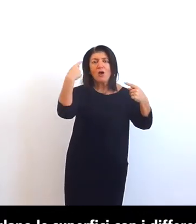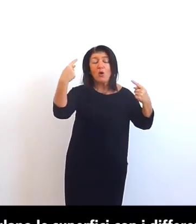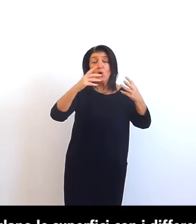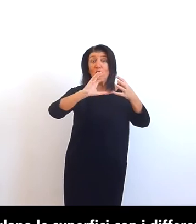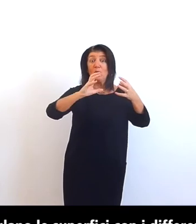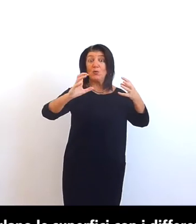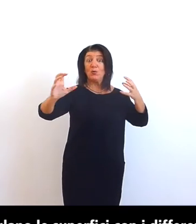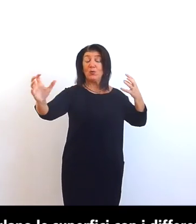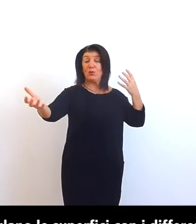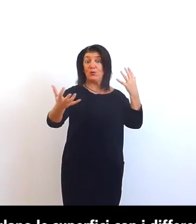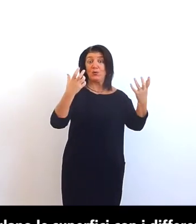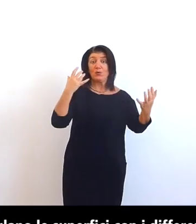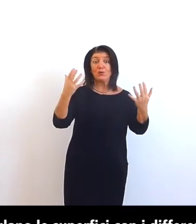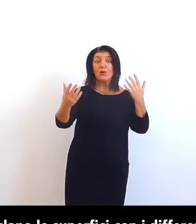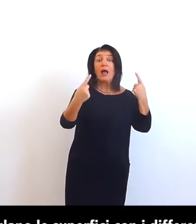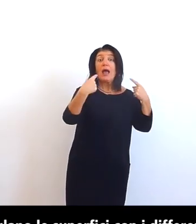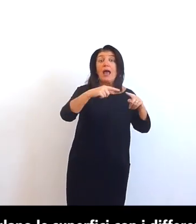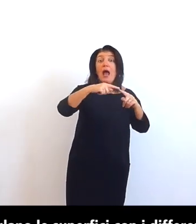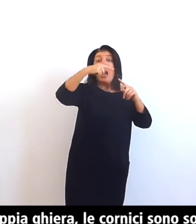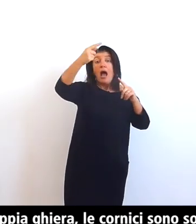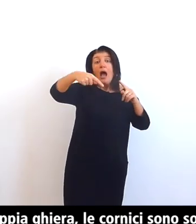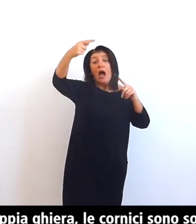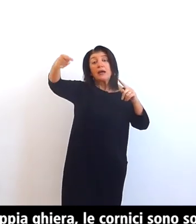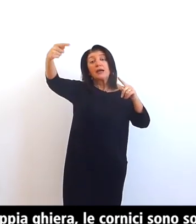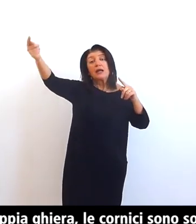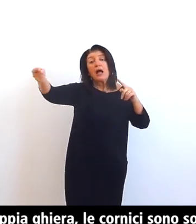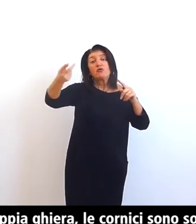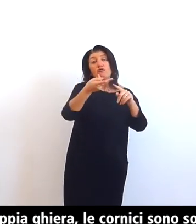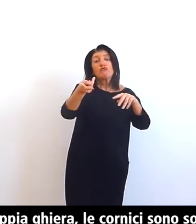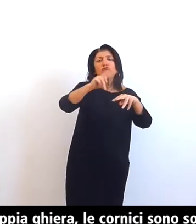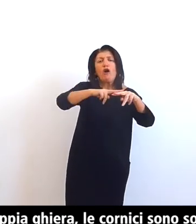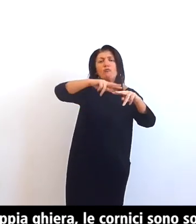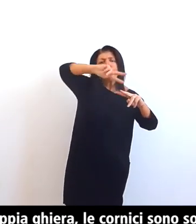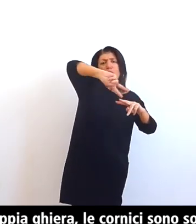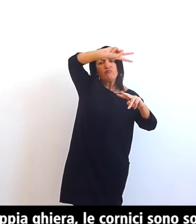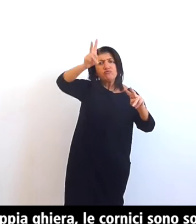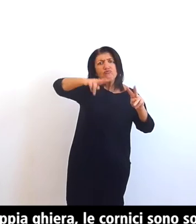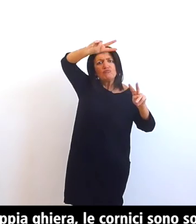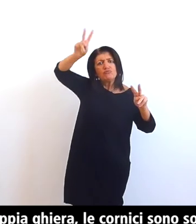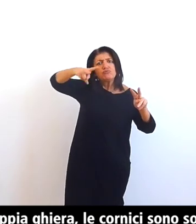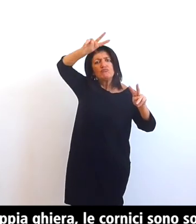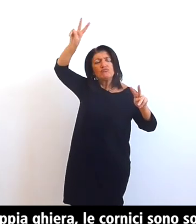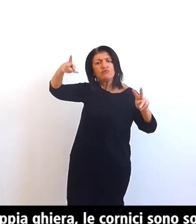le arcate hanno doppia ghiera le cornici sono sorrette da archetti pensili